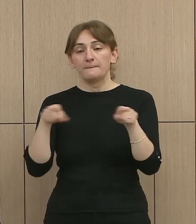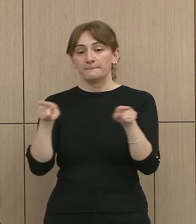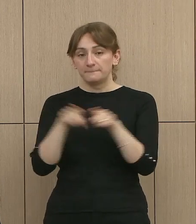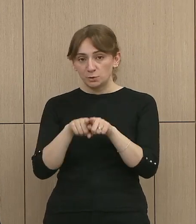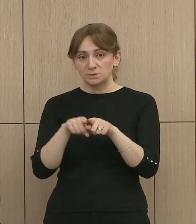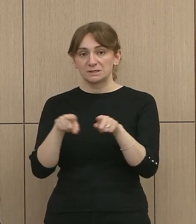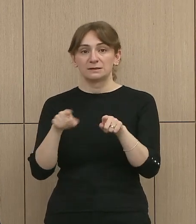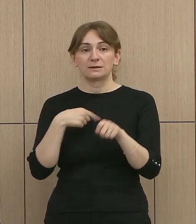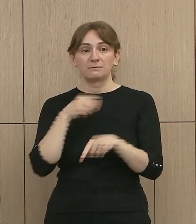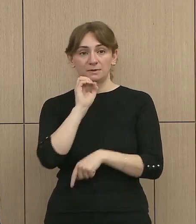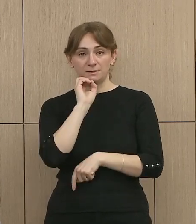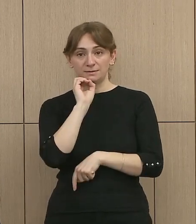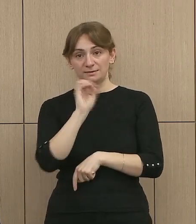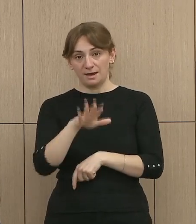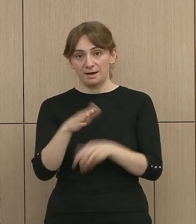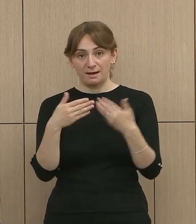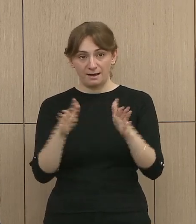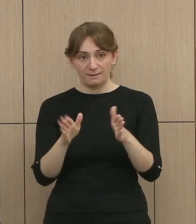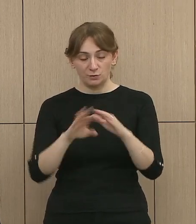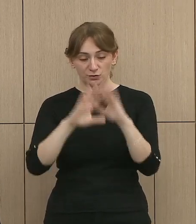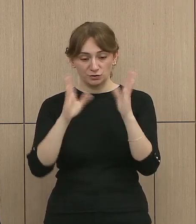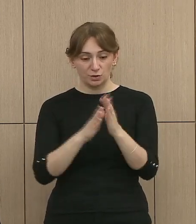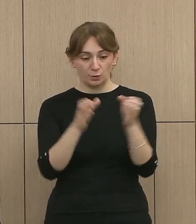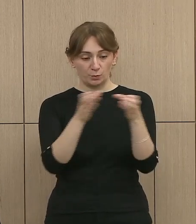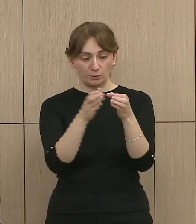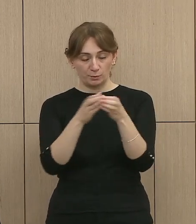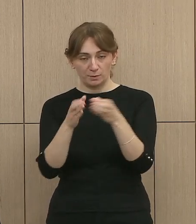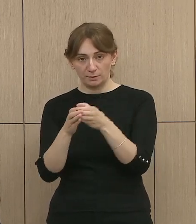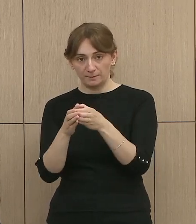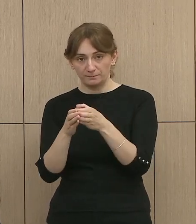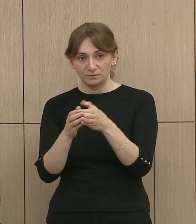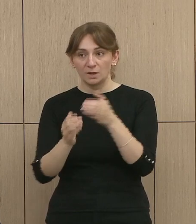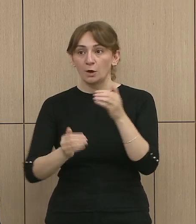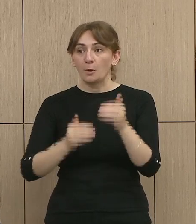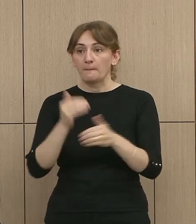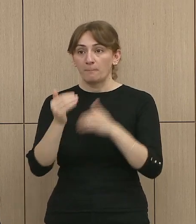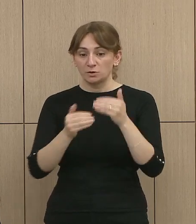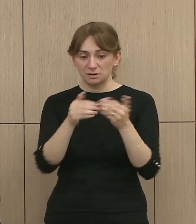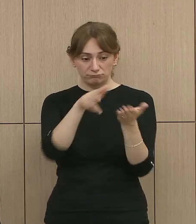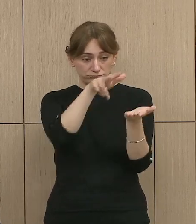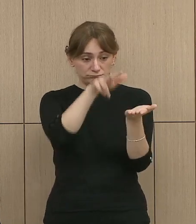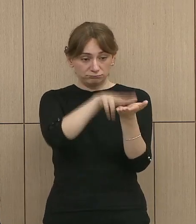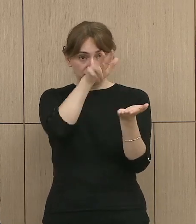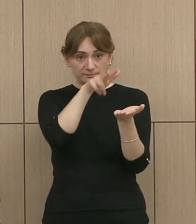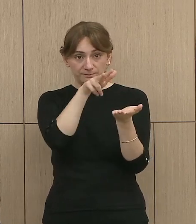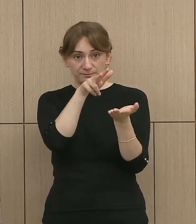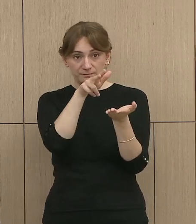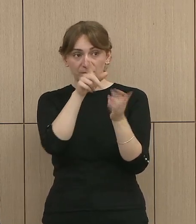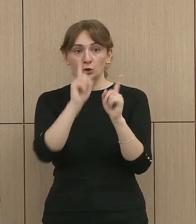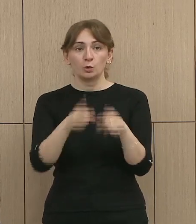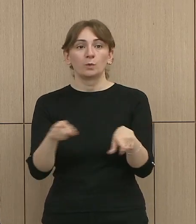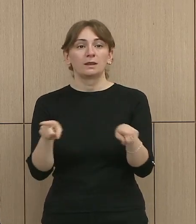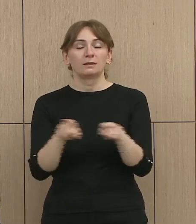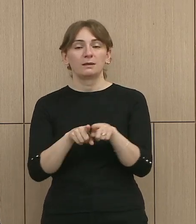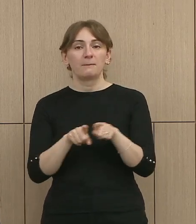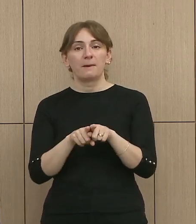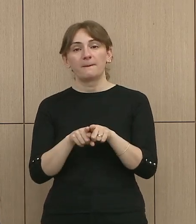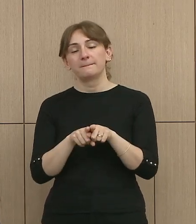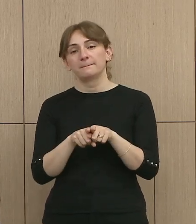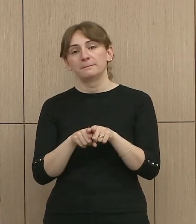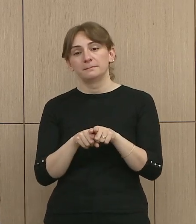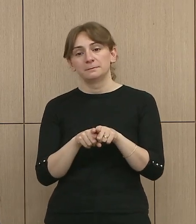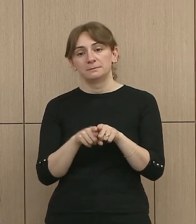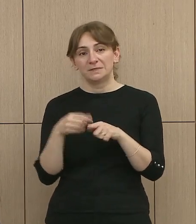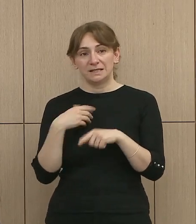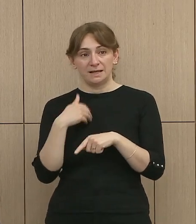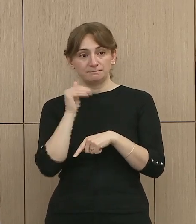preashtim të rasteve kur ka proces vendimarës, edhe ata të organizojnë një